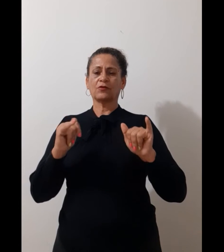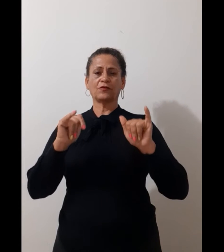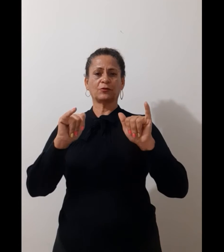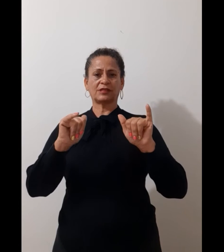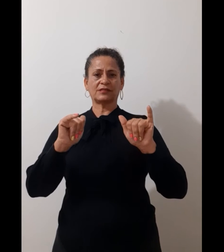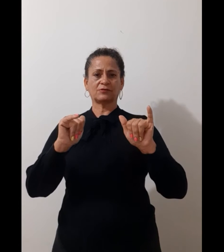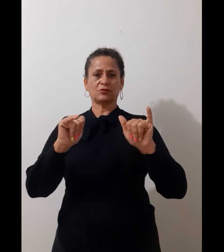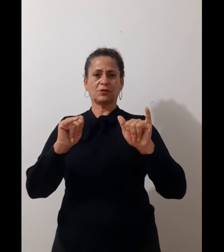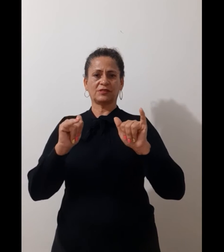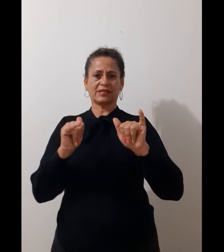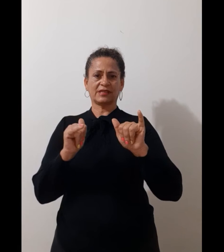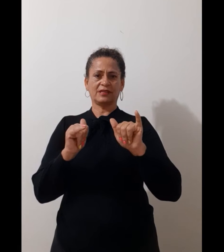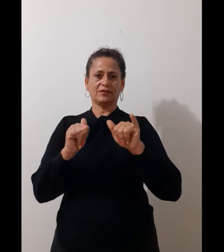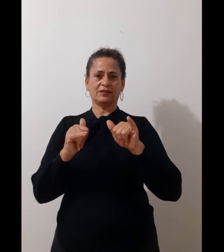Configuração de mão. Essa aqui, olhe.